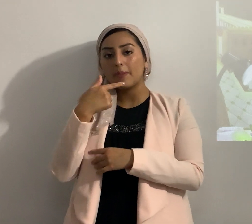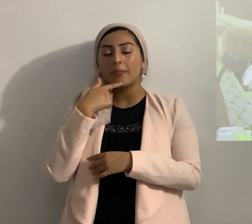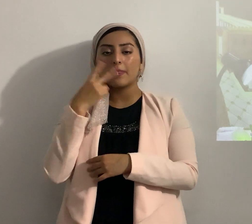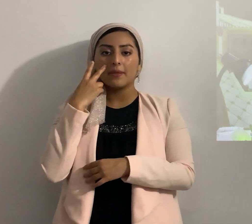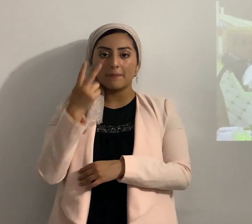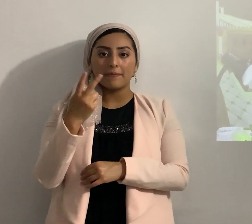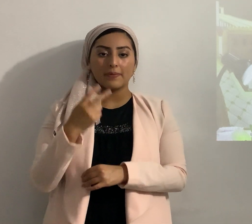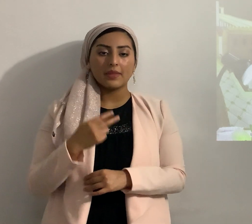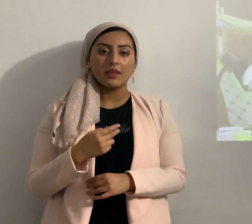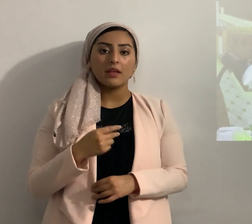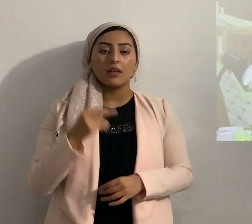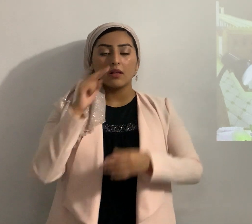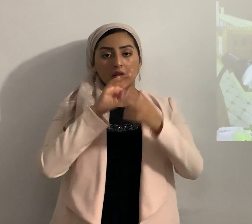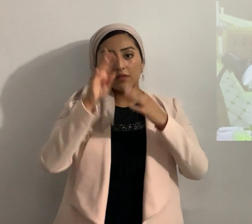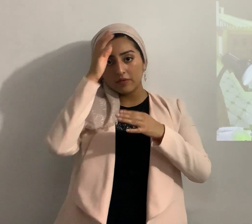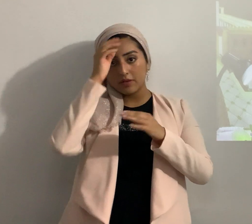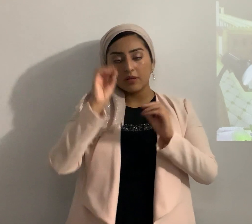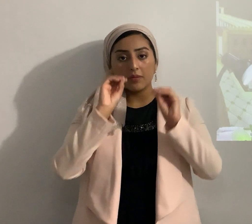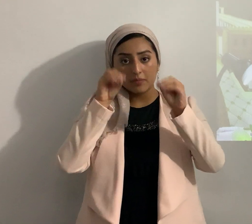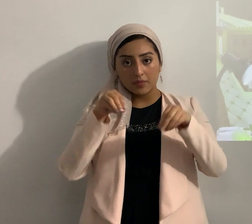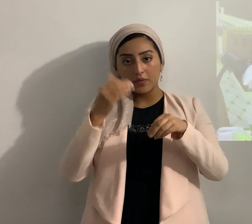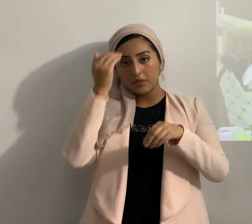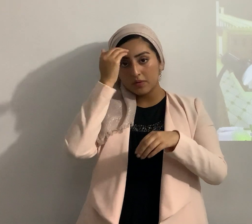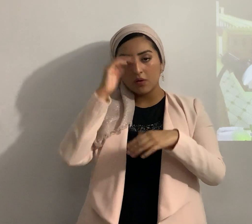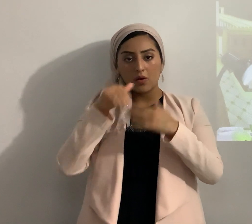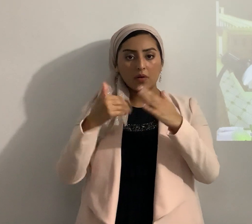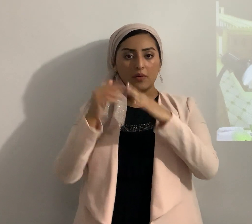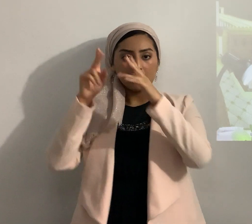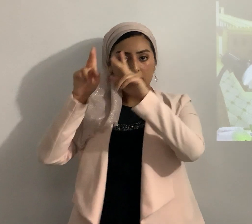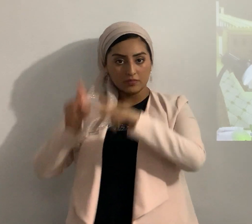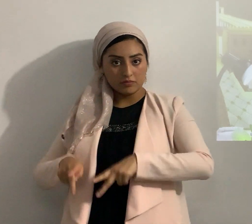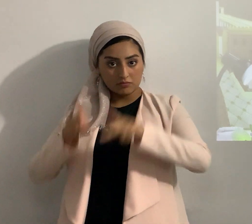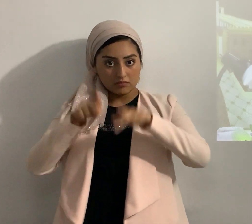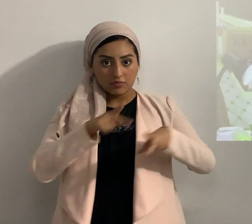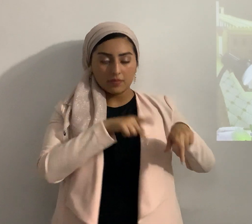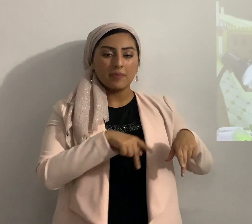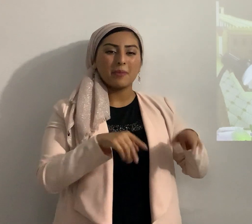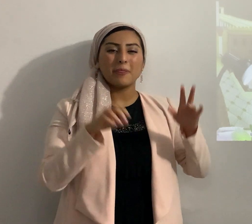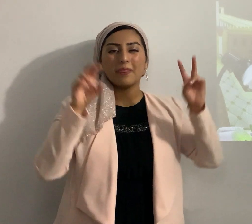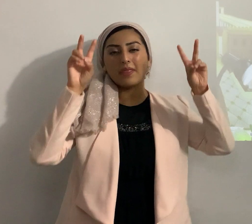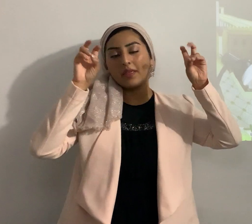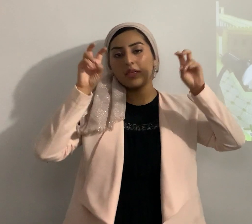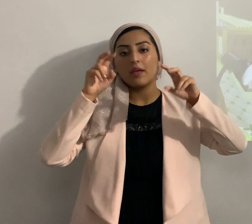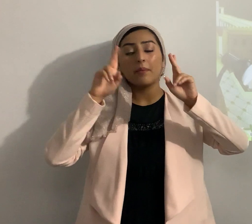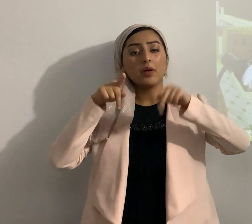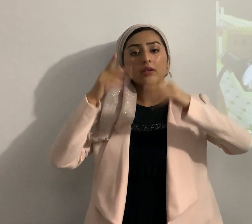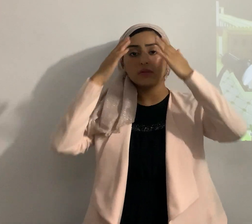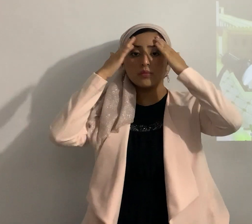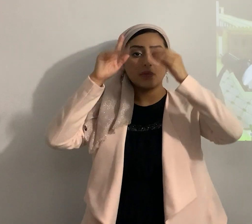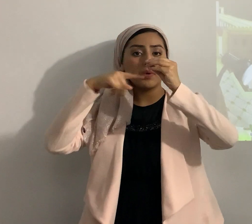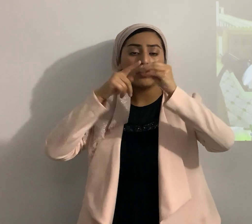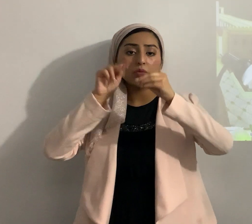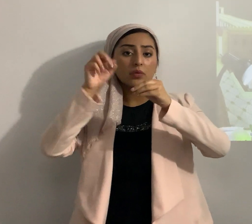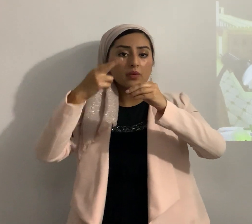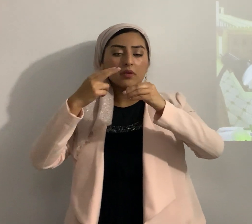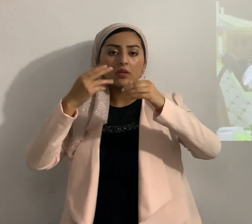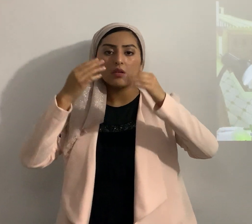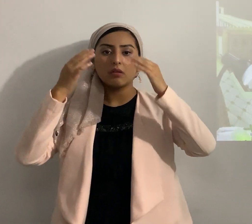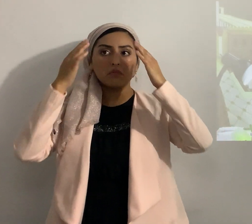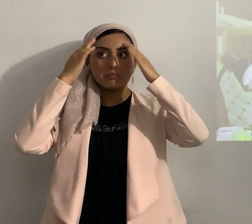el eterno ha puesto conciencia en cada ser humano vamos a suponer que no conoce la Torah no conoce la palabra